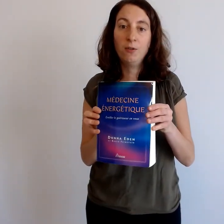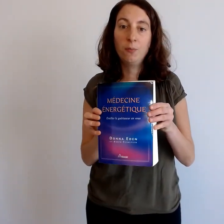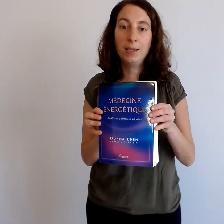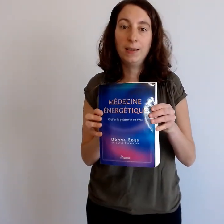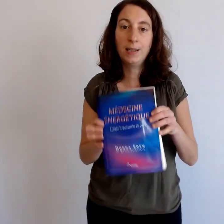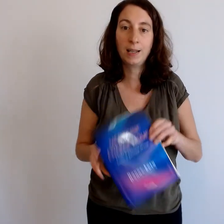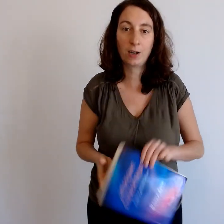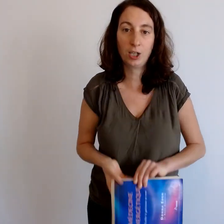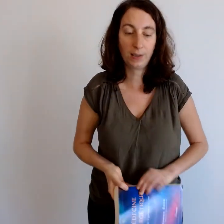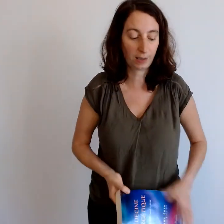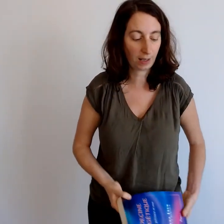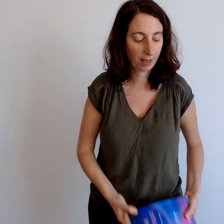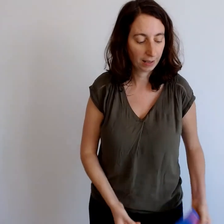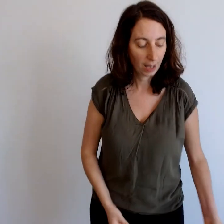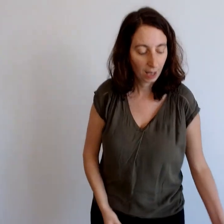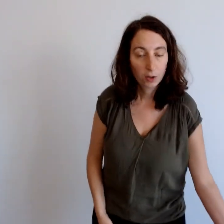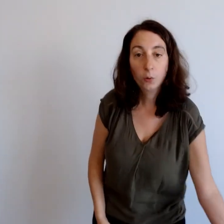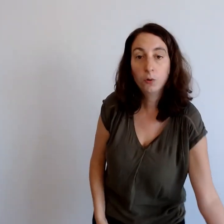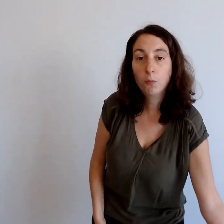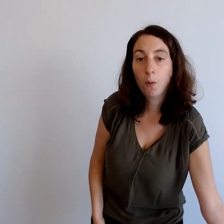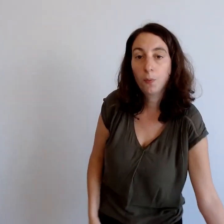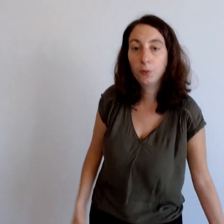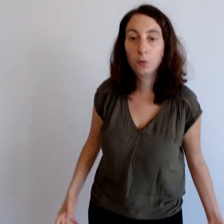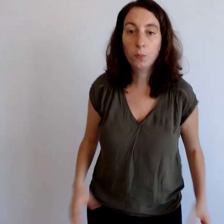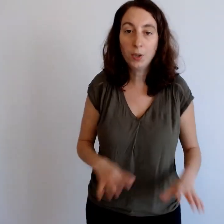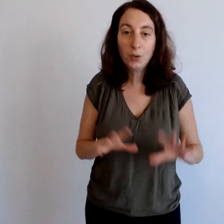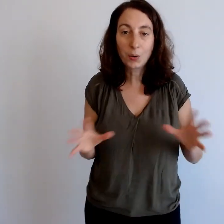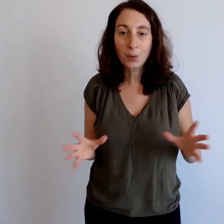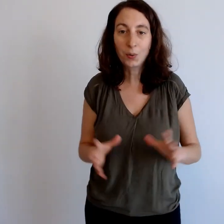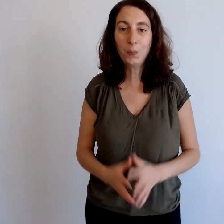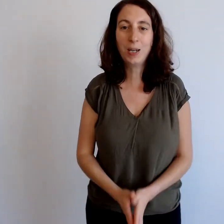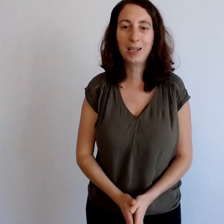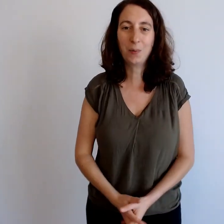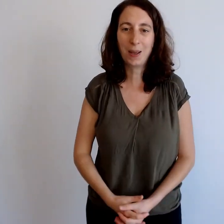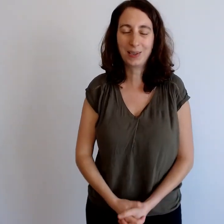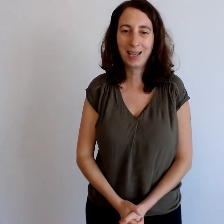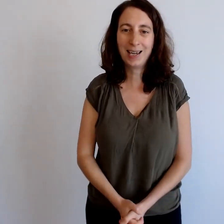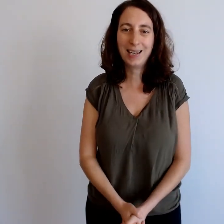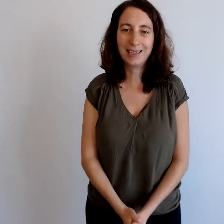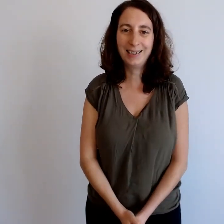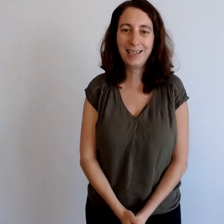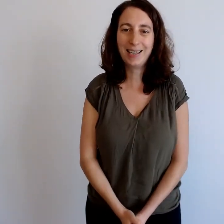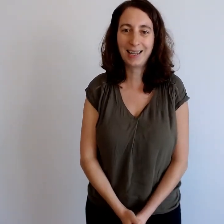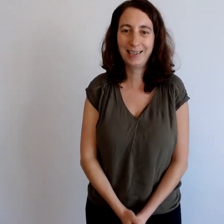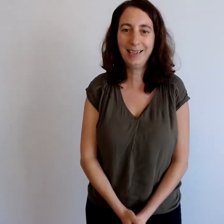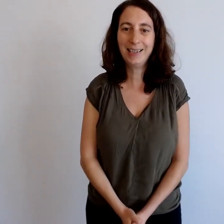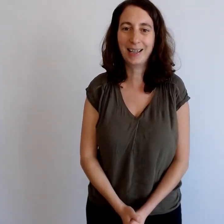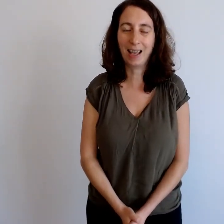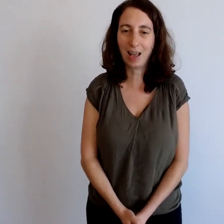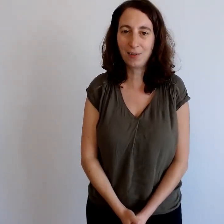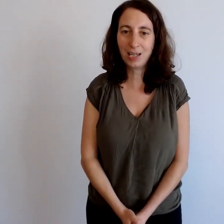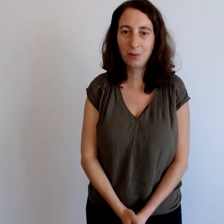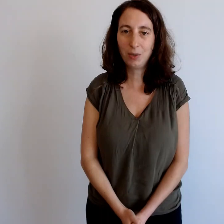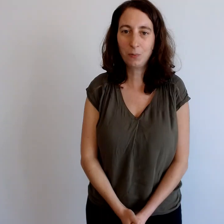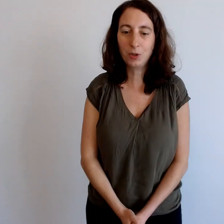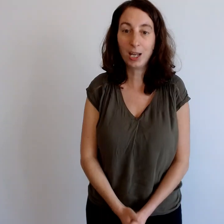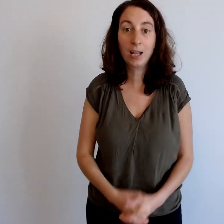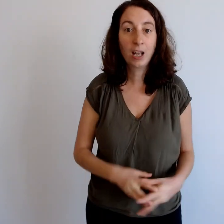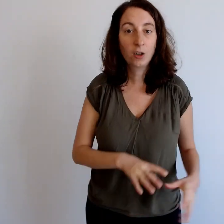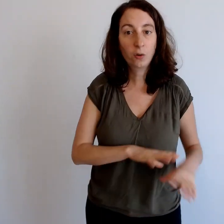Médecine énergétique. Donc, vous propose une petite compilation personnelle d'exercices avec les 8 coucher que vous